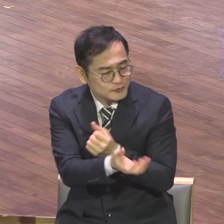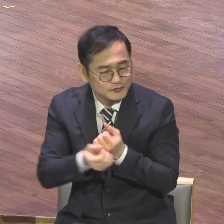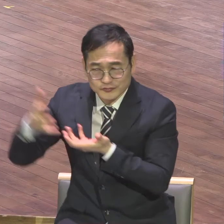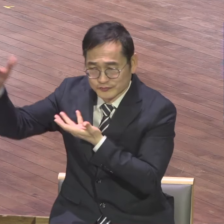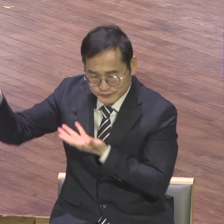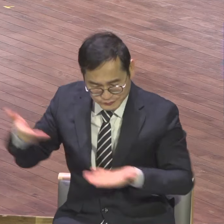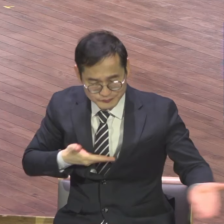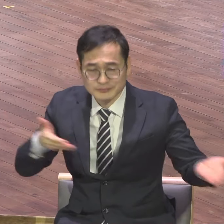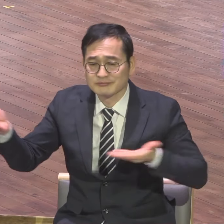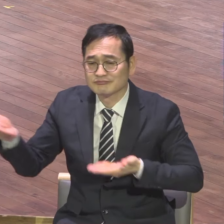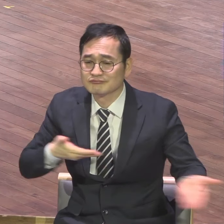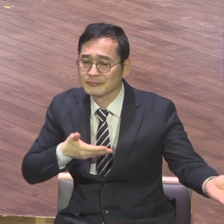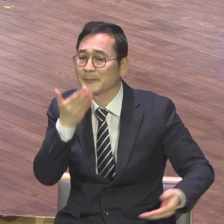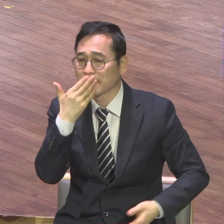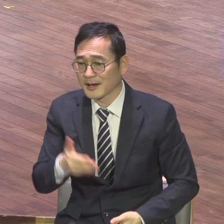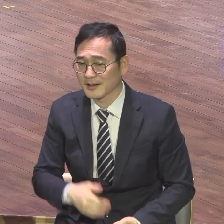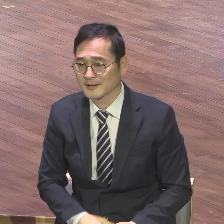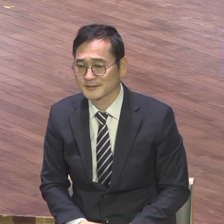돼요 감정 따라 기분 따라